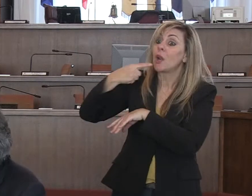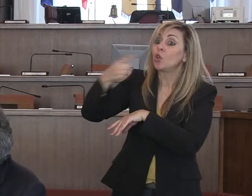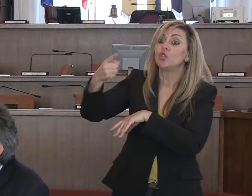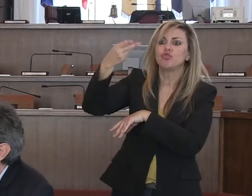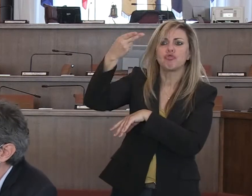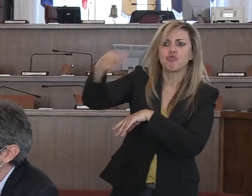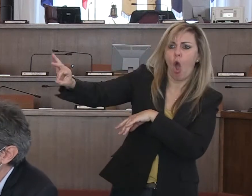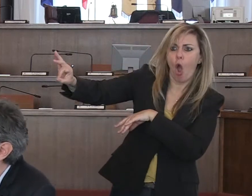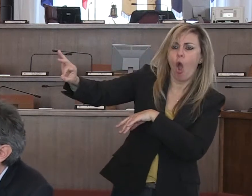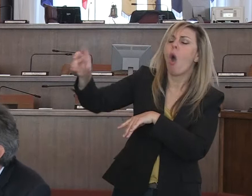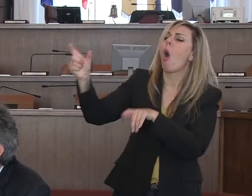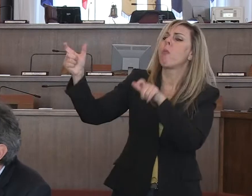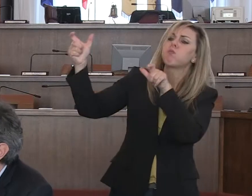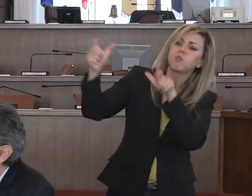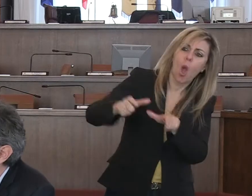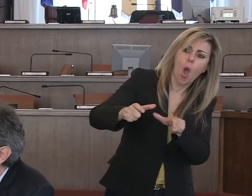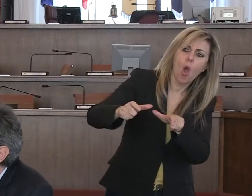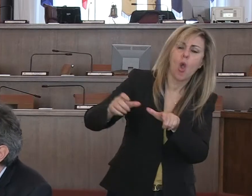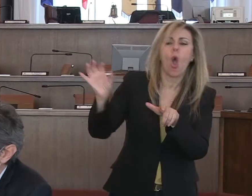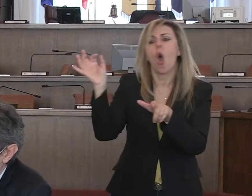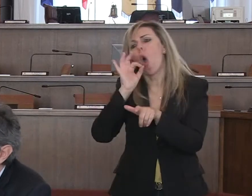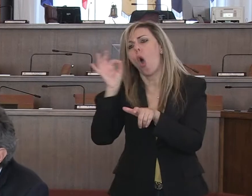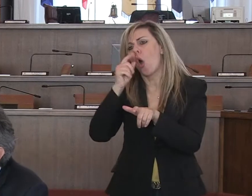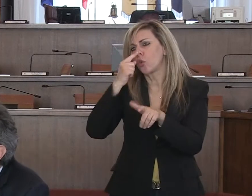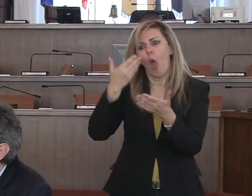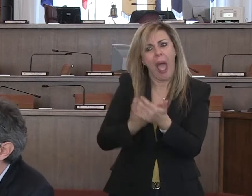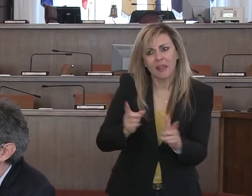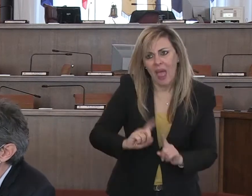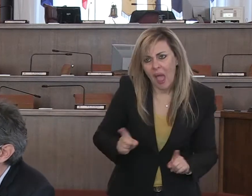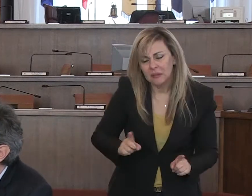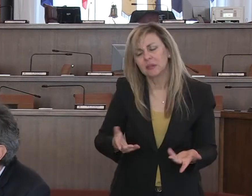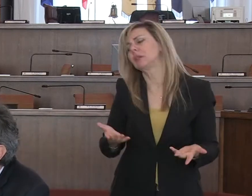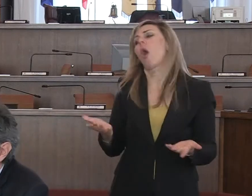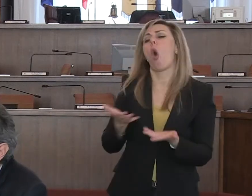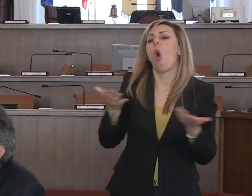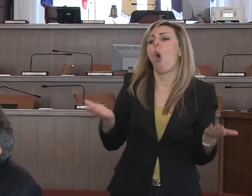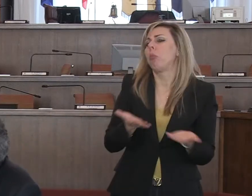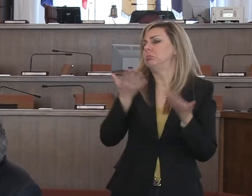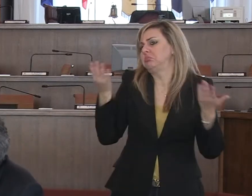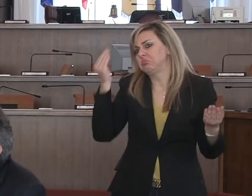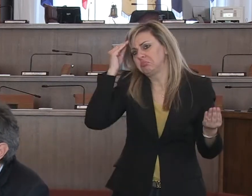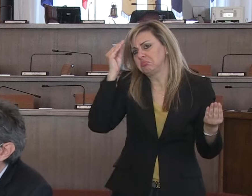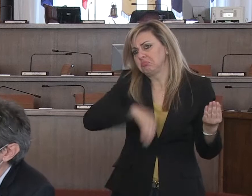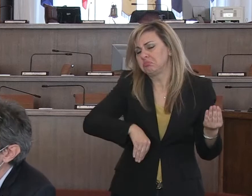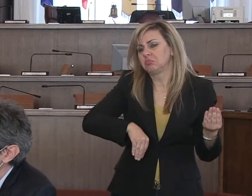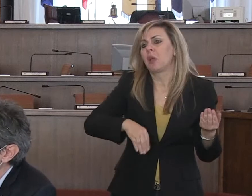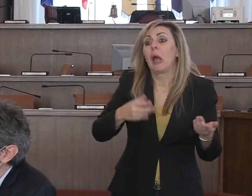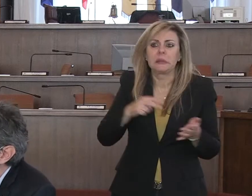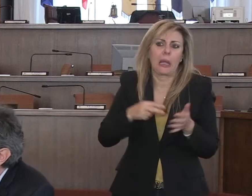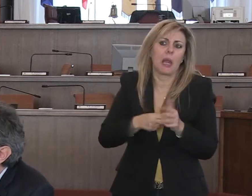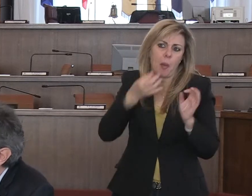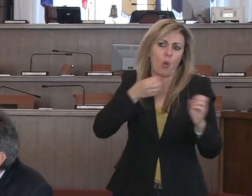non collaborazione o di considerare inefficace o addirittura dovessimo ricevere, può tecnicamente accadere